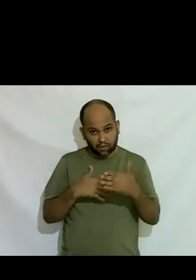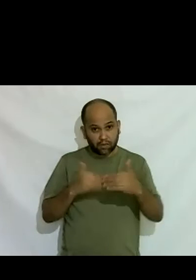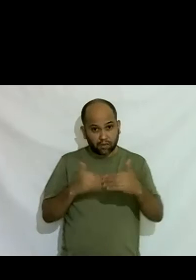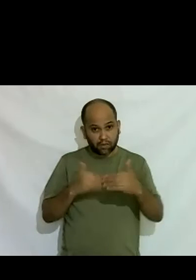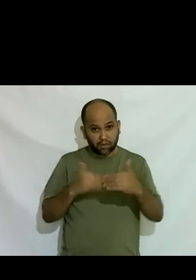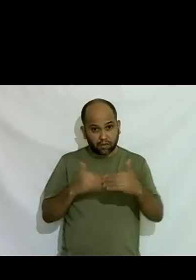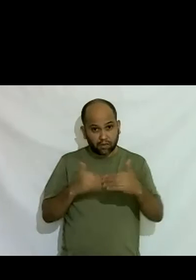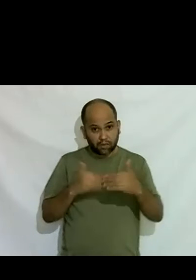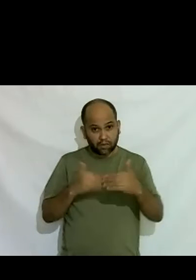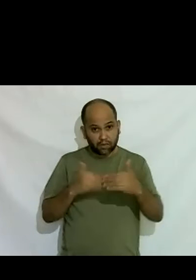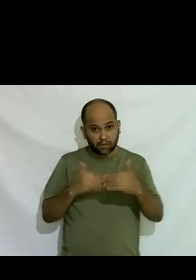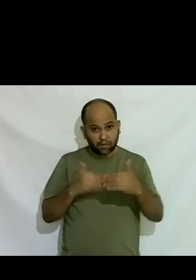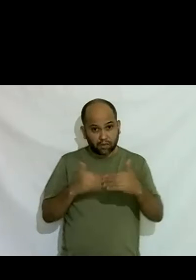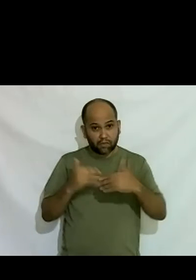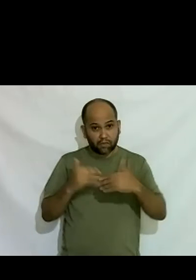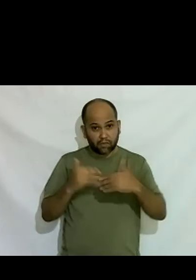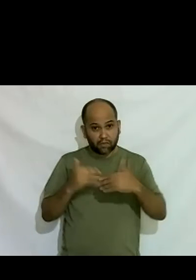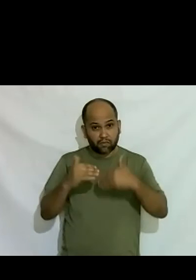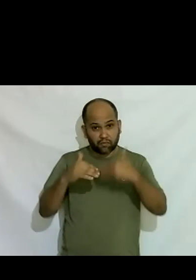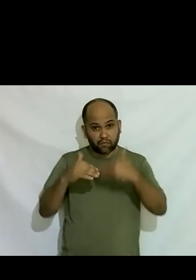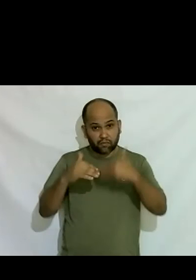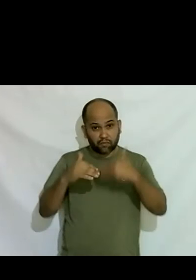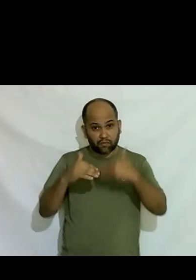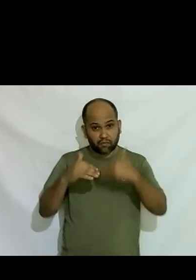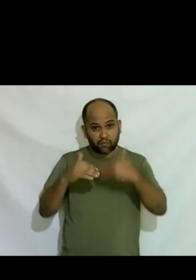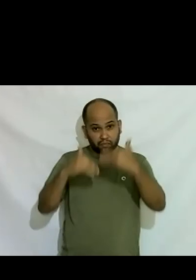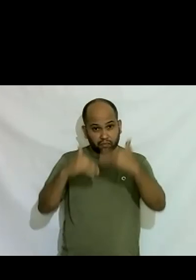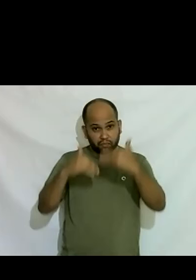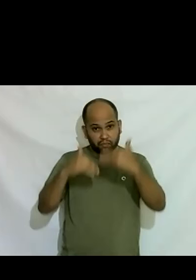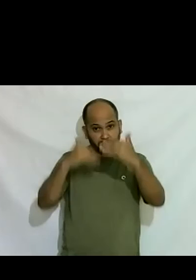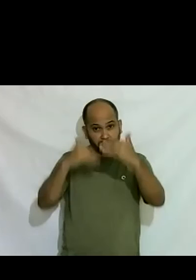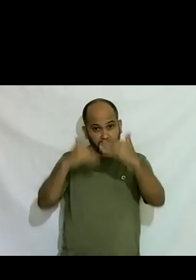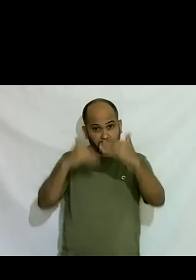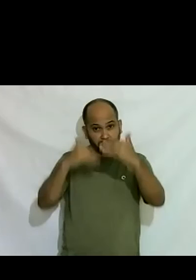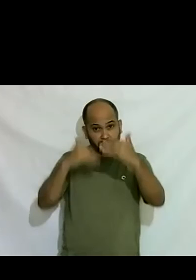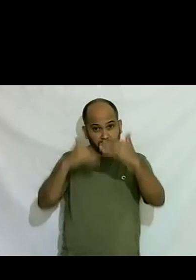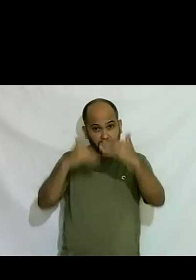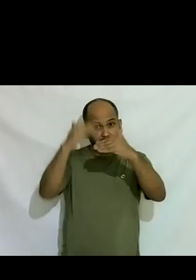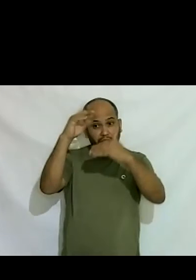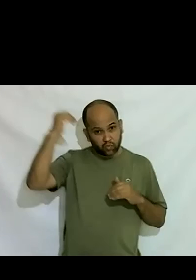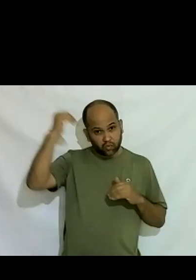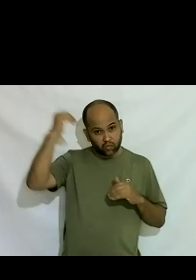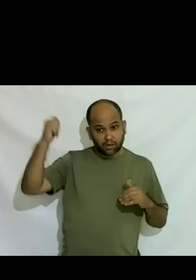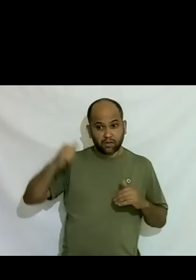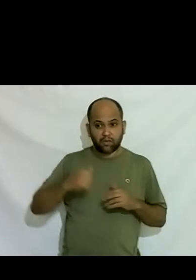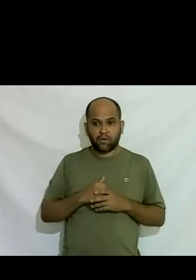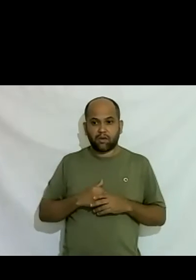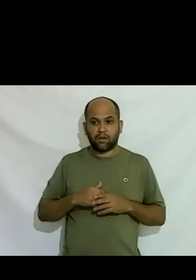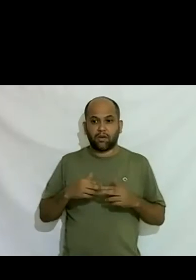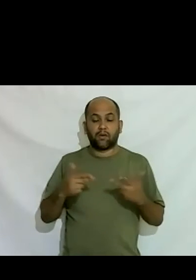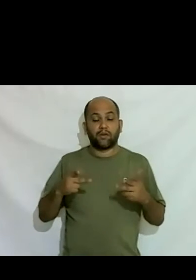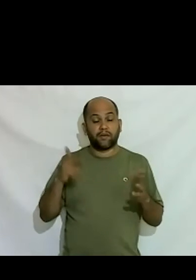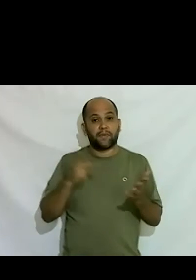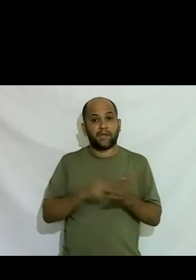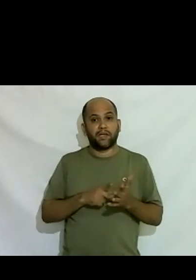com certeza então é um caso de sucesso foi uma algo que realmente